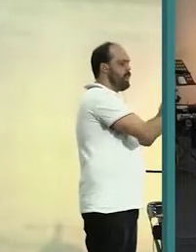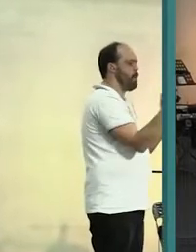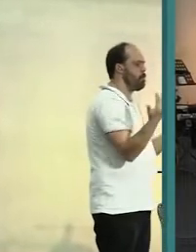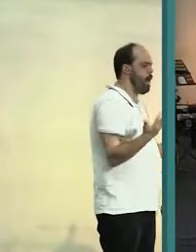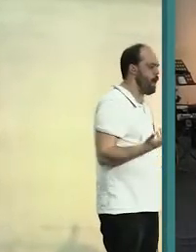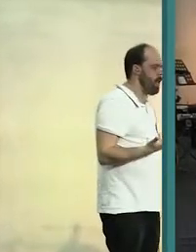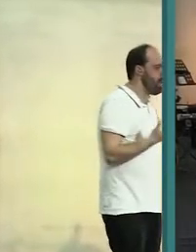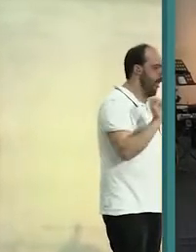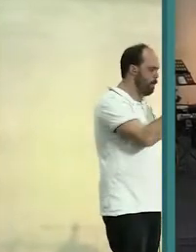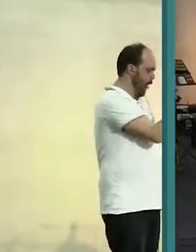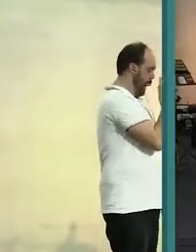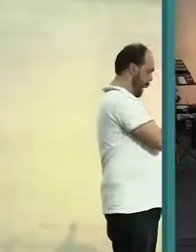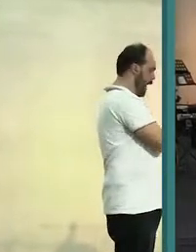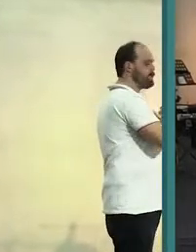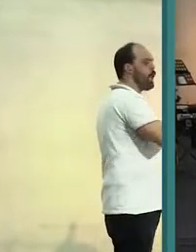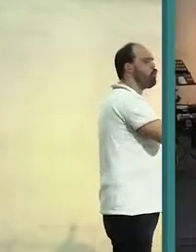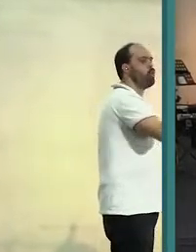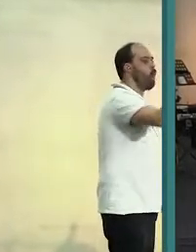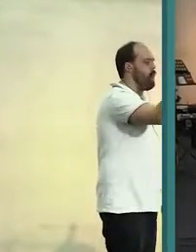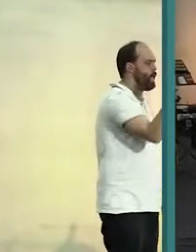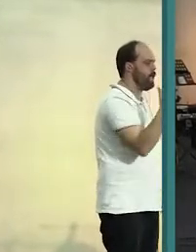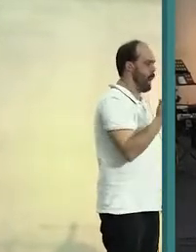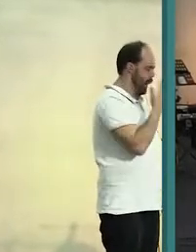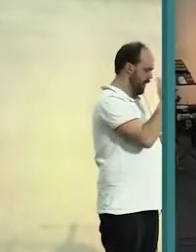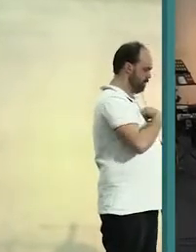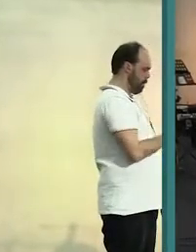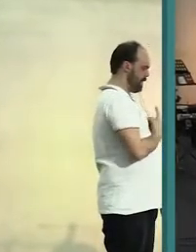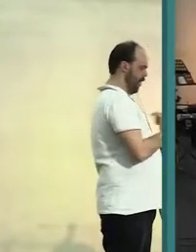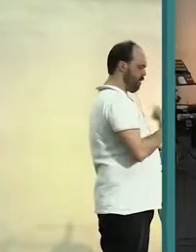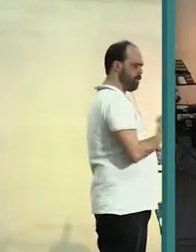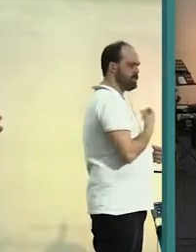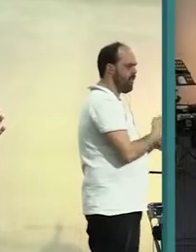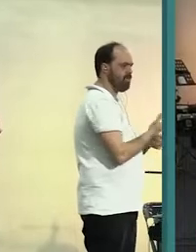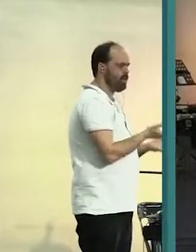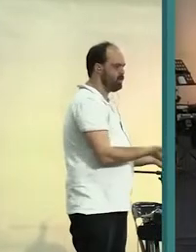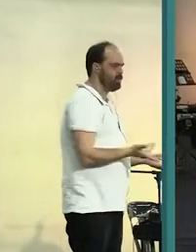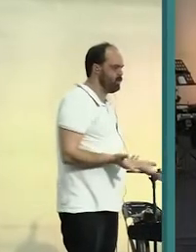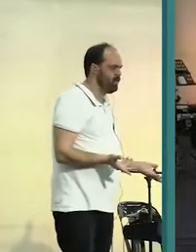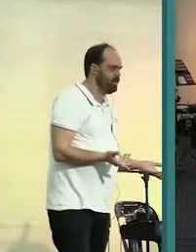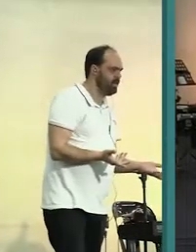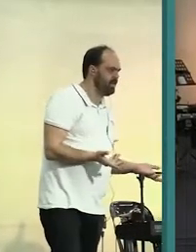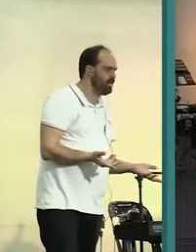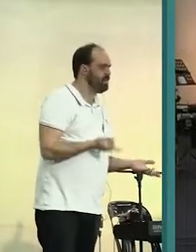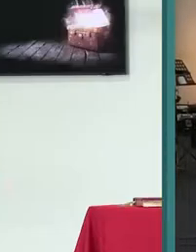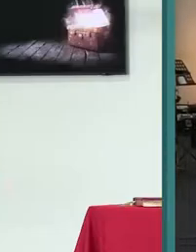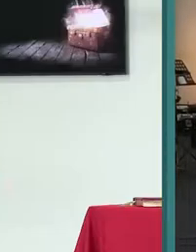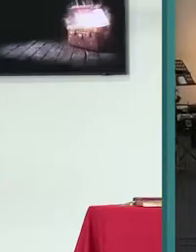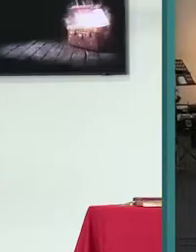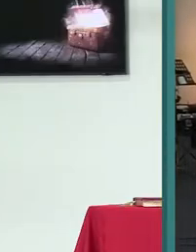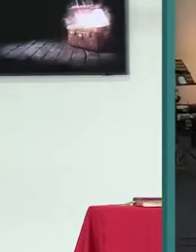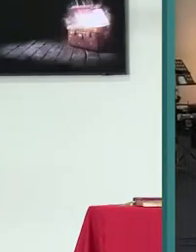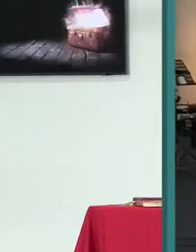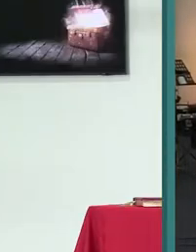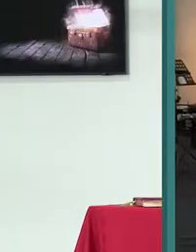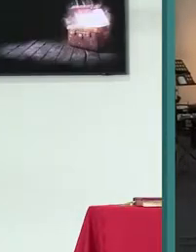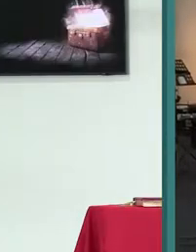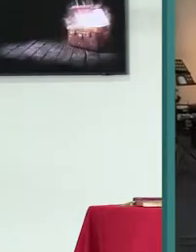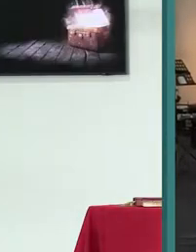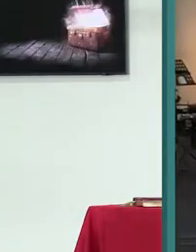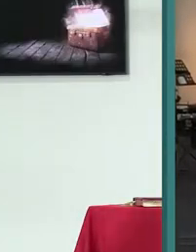stem jylle saam, ek moet het gaan doen, ek moet het gaan uitvoer, en, partij van die goeders, gaan ek op een punt kom, wat het sê, hoedie, dit gaan my leven verander, ek kan nie meer doen, wat ek altyd